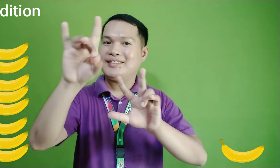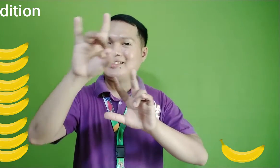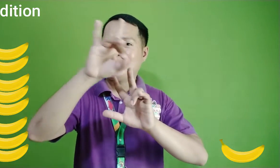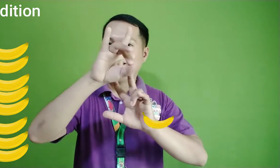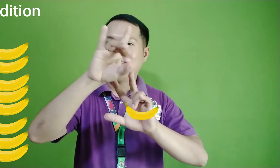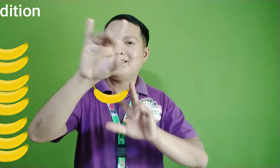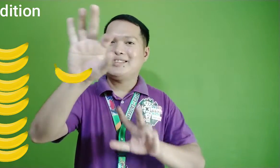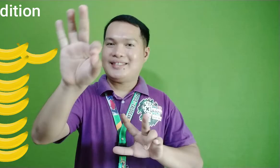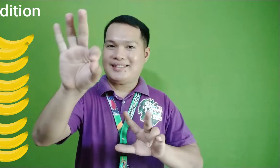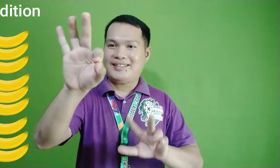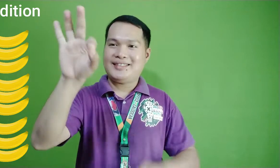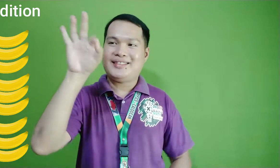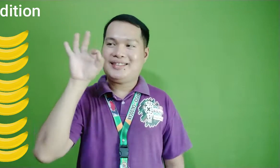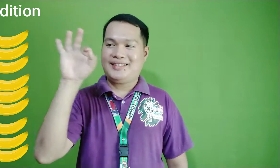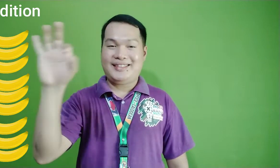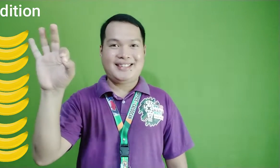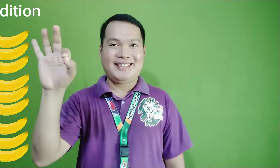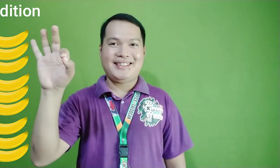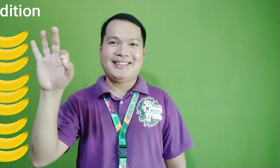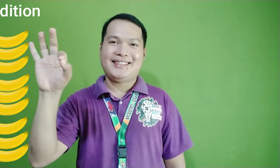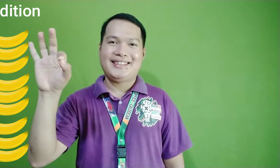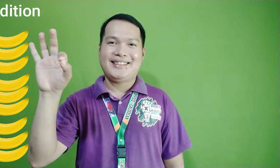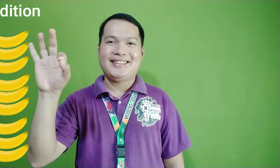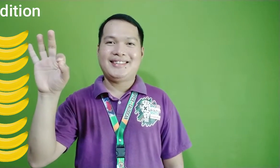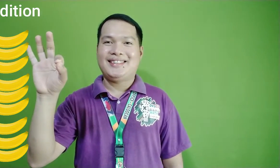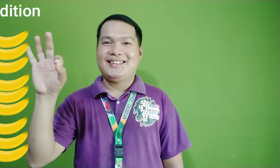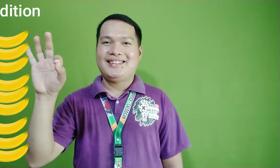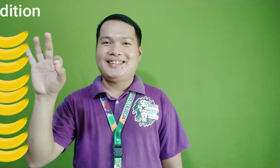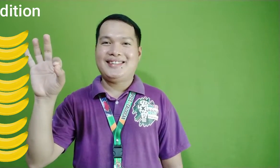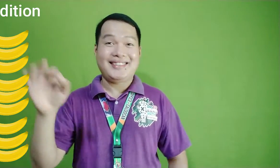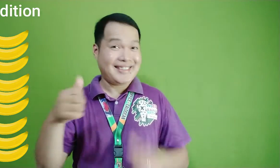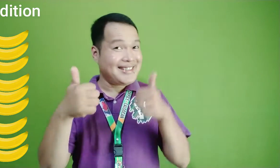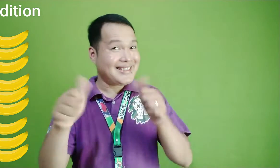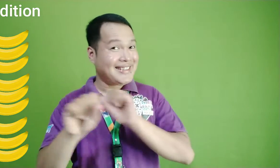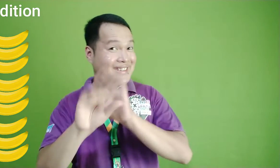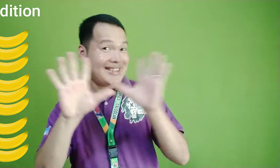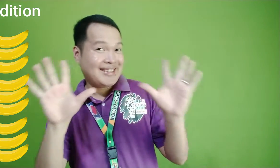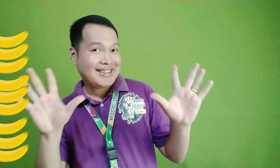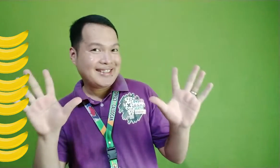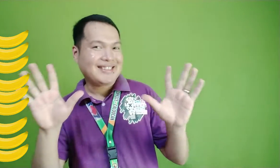magiging 8. At sa ulitigit, magiging 9. Maliwanag ba?